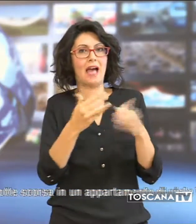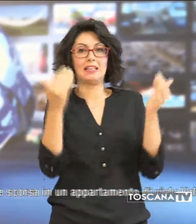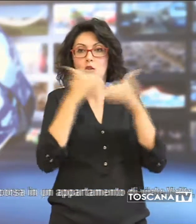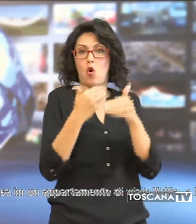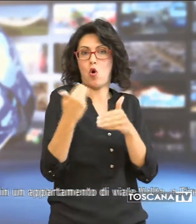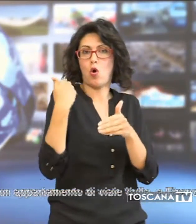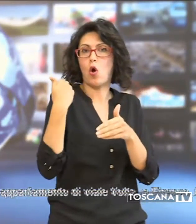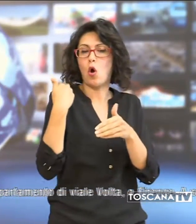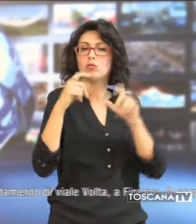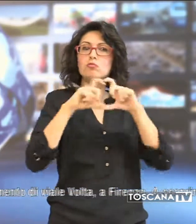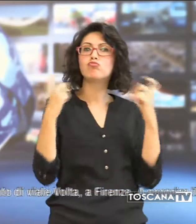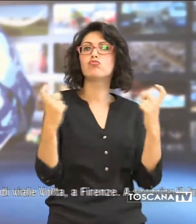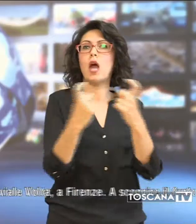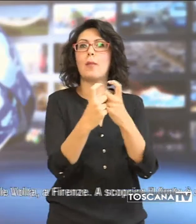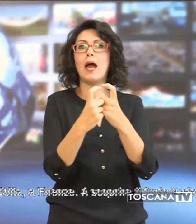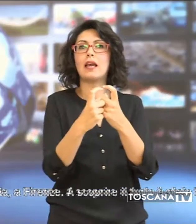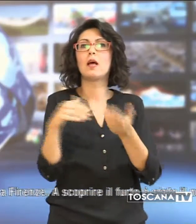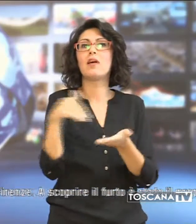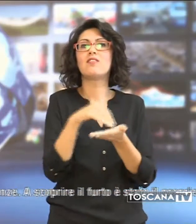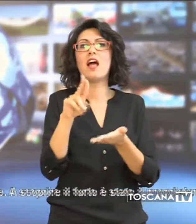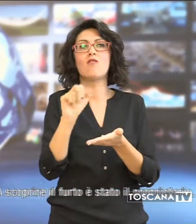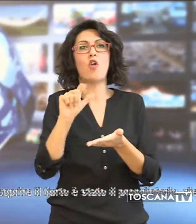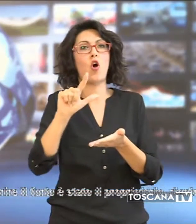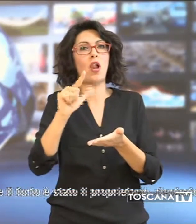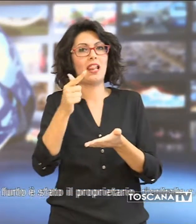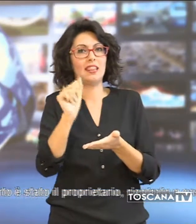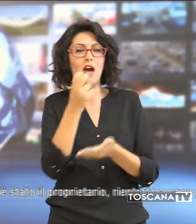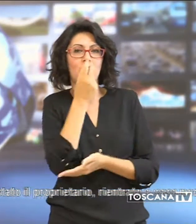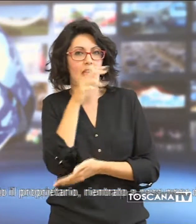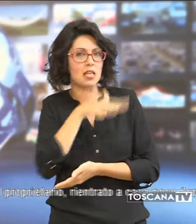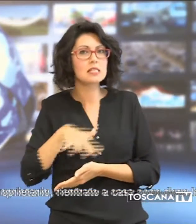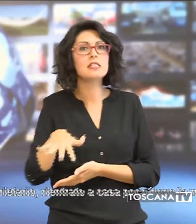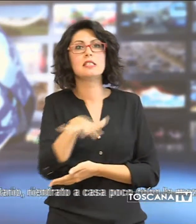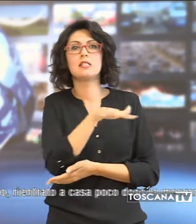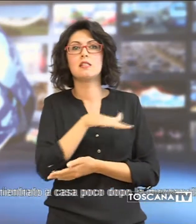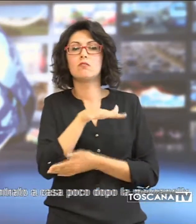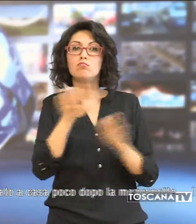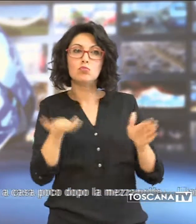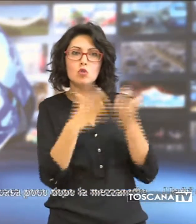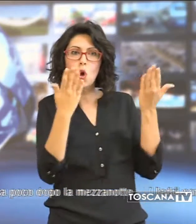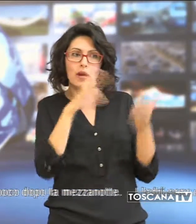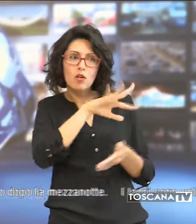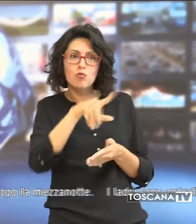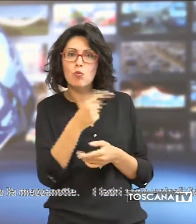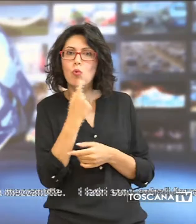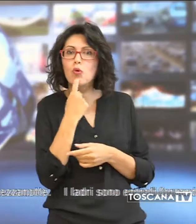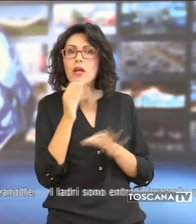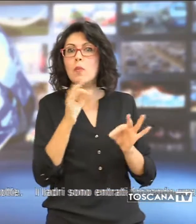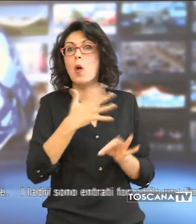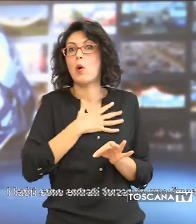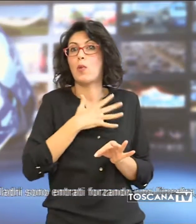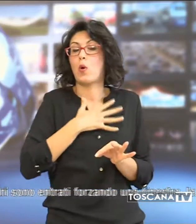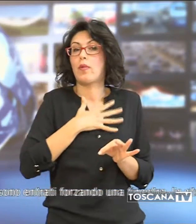scorsa in un appartamento in Viale Volta a Firenze. A scoprire il furto è stato il